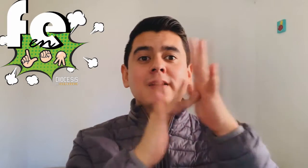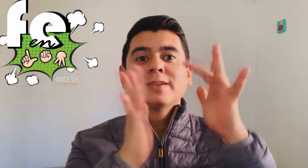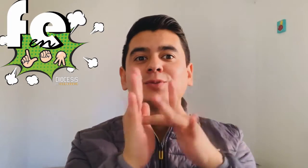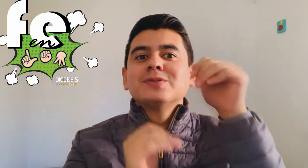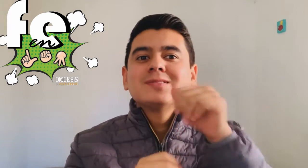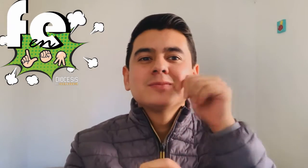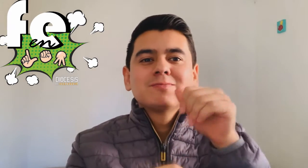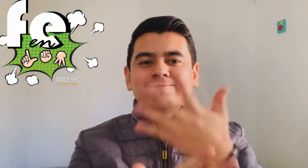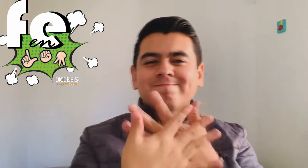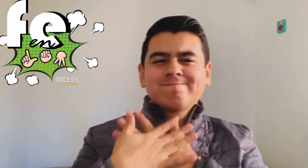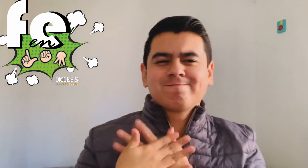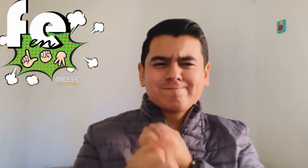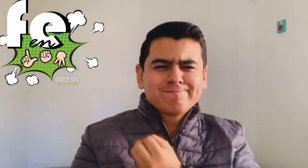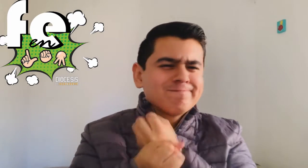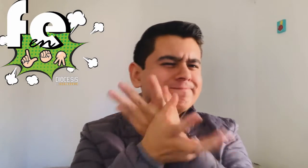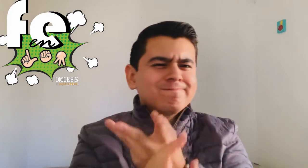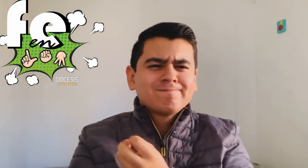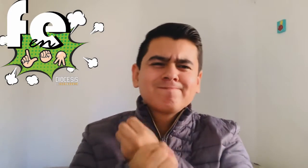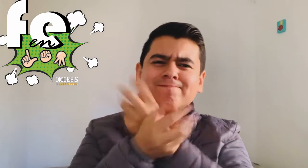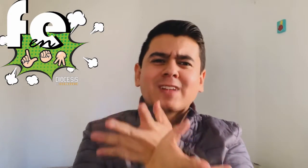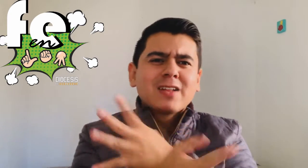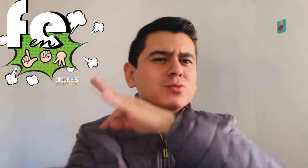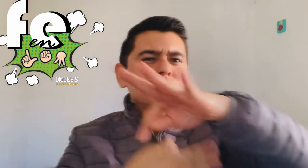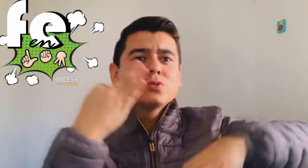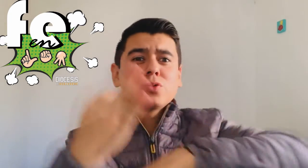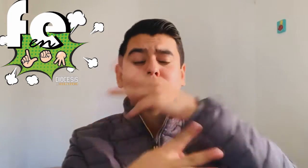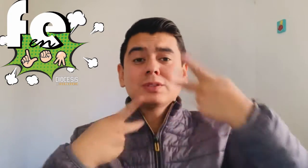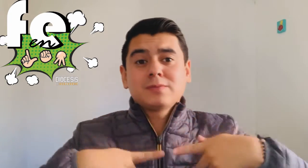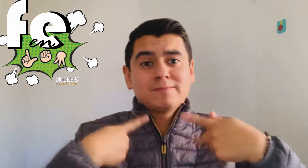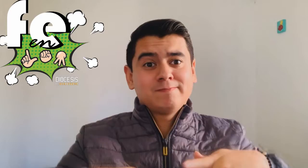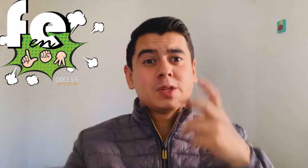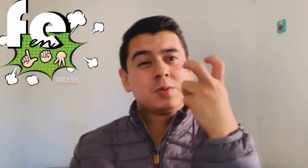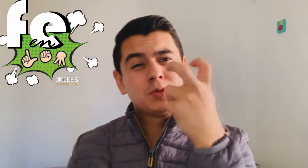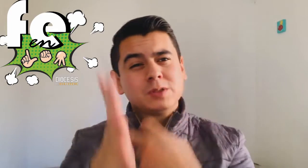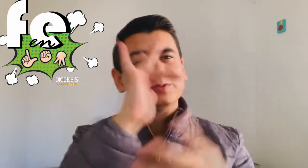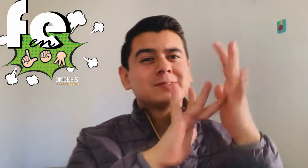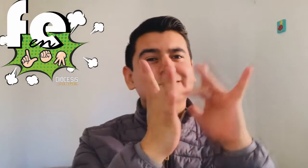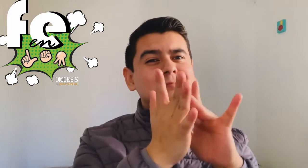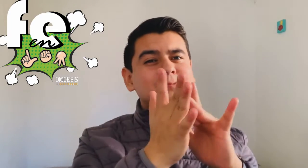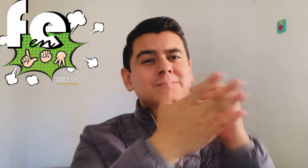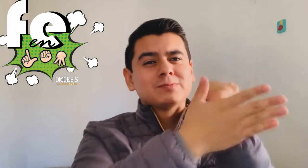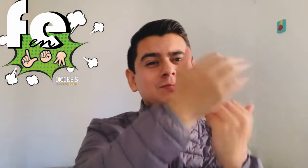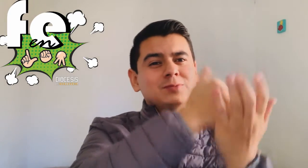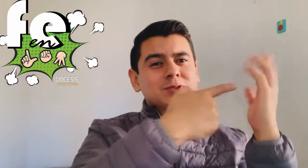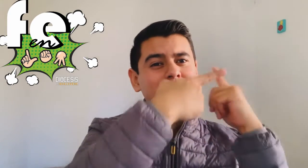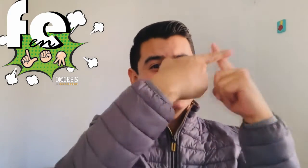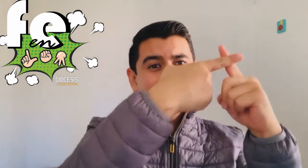Jesús sigue derramando su amor sobre nosotros La razón de su muerte es el amor por nosotros Igual que su